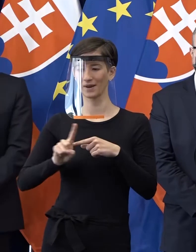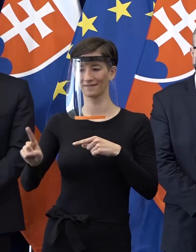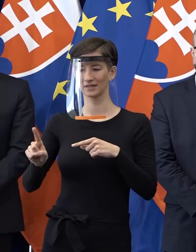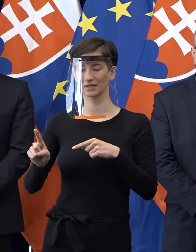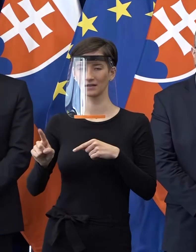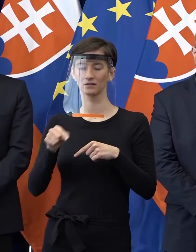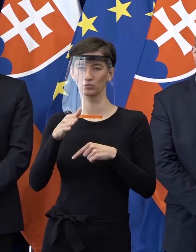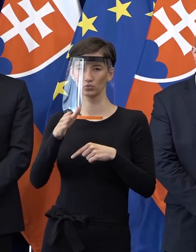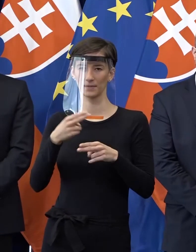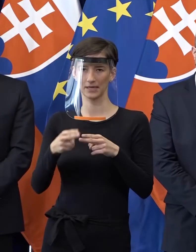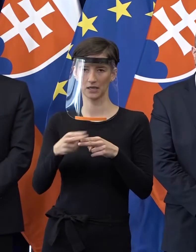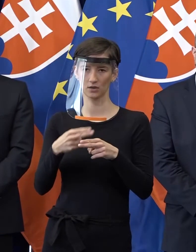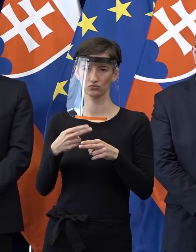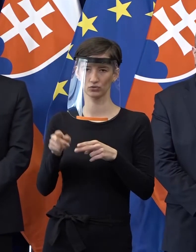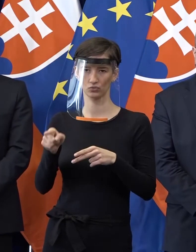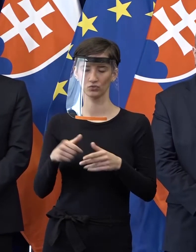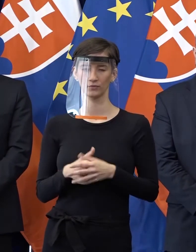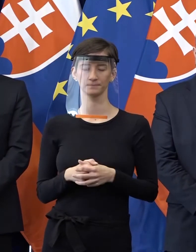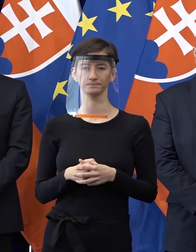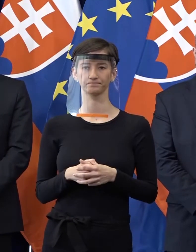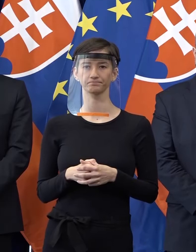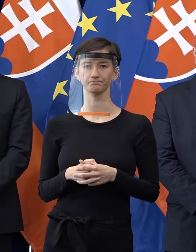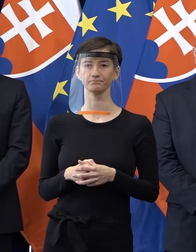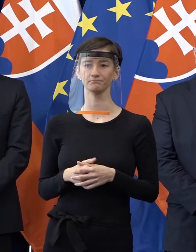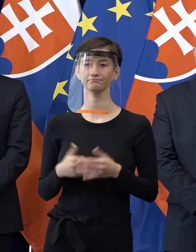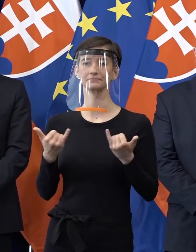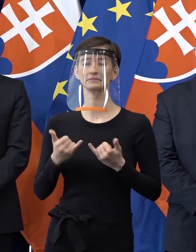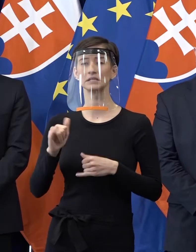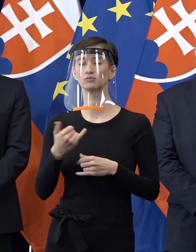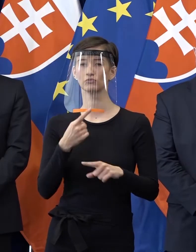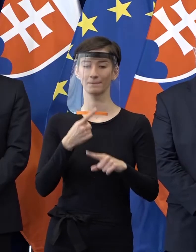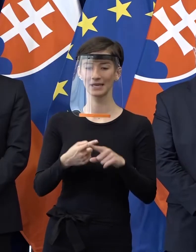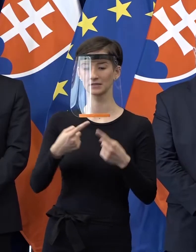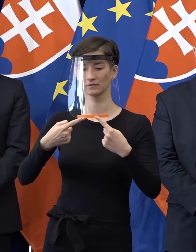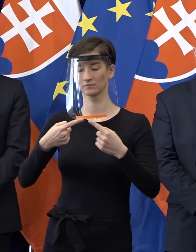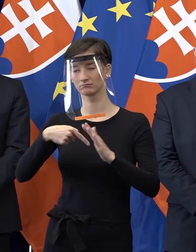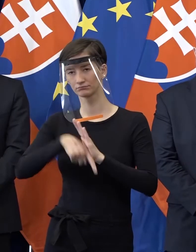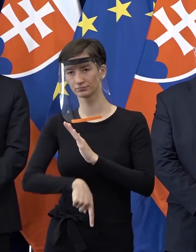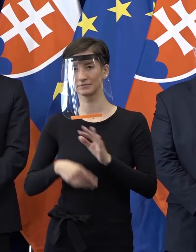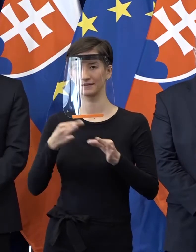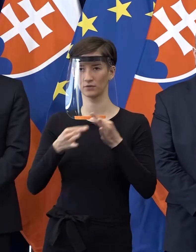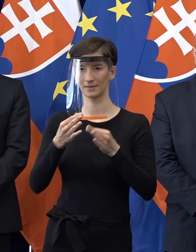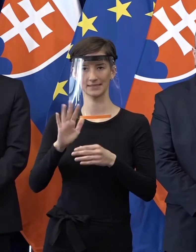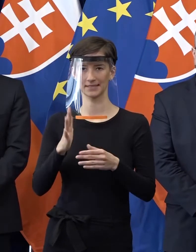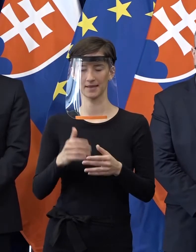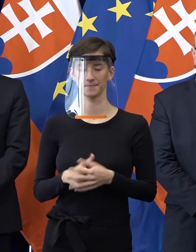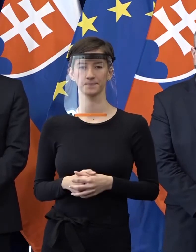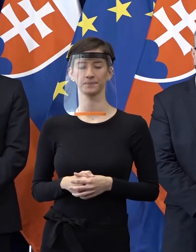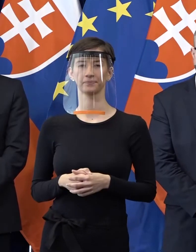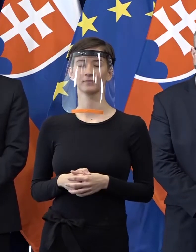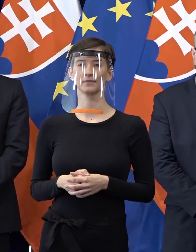prezentovať návrh riešenia. V tomto momente ešte to nie je presne dohodnuté. Ja by som sa zároveň